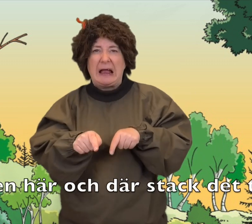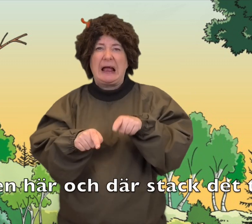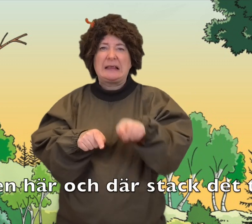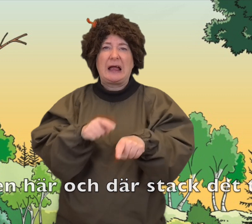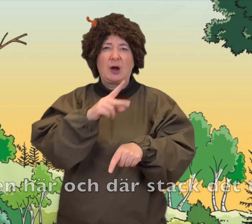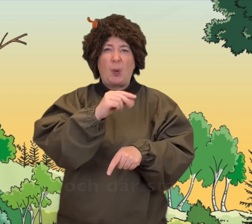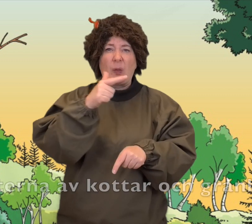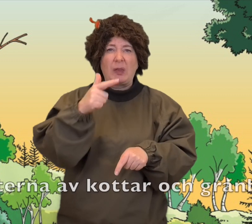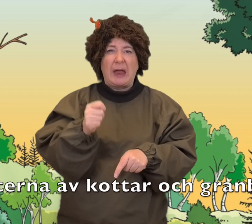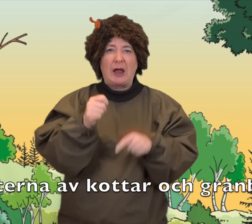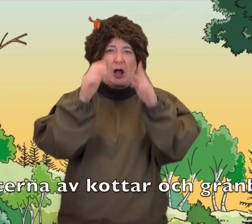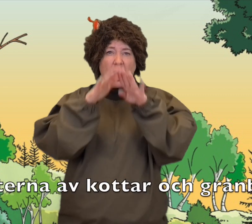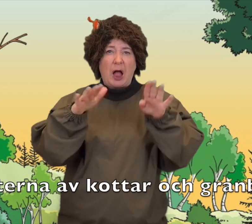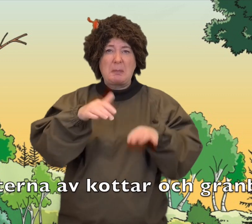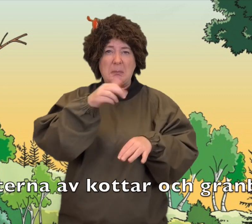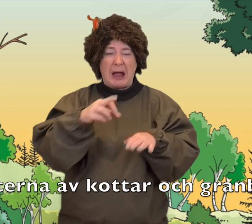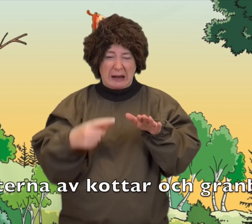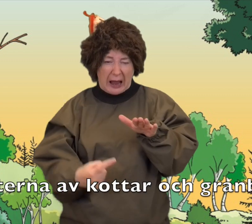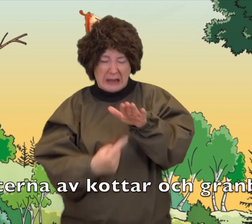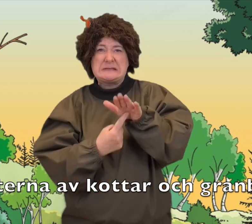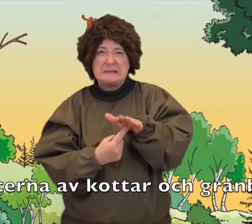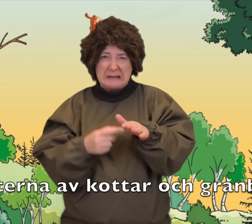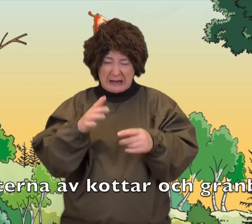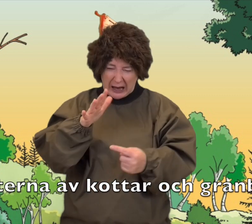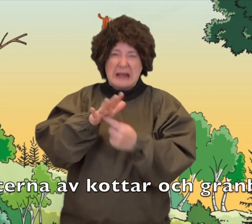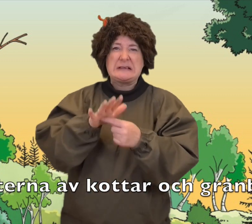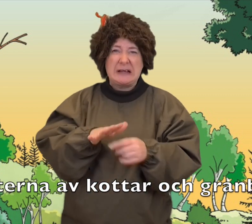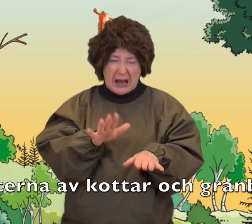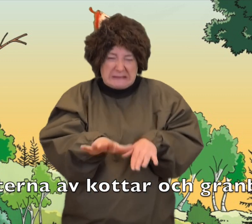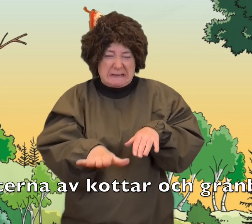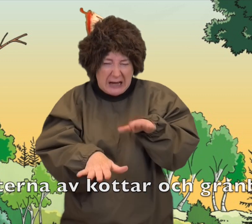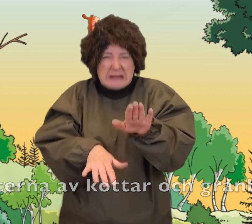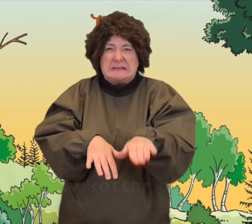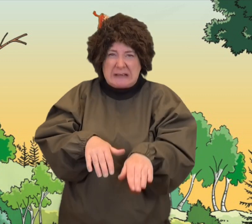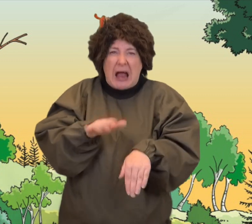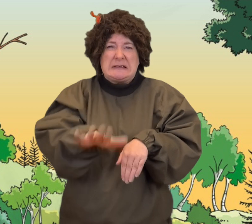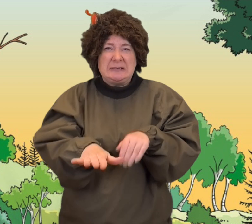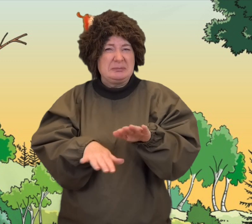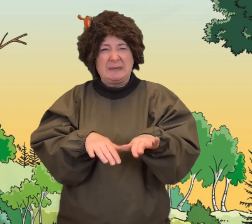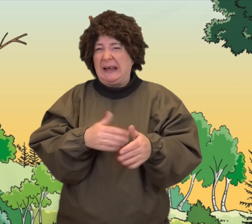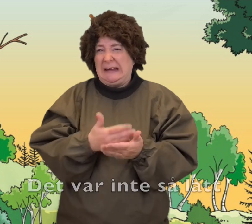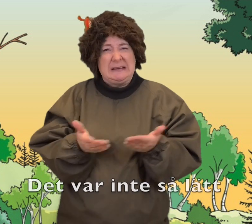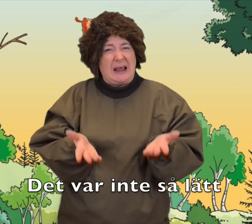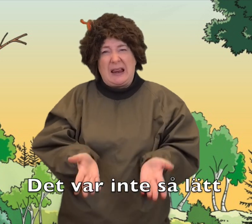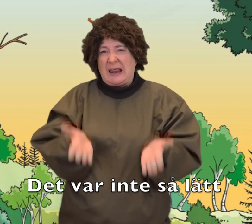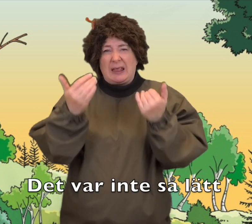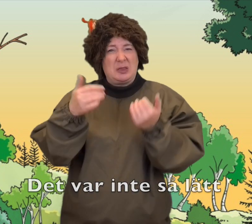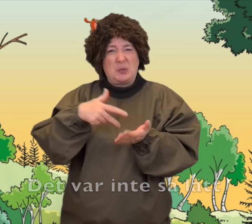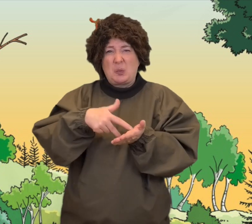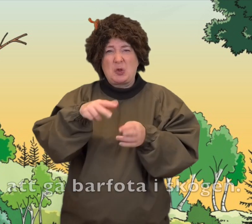stack det till i fötterna av kottar och granbarr. Det var inte så lätt att